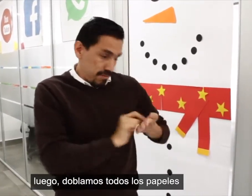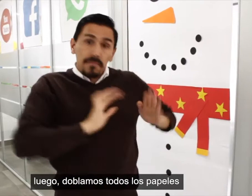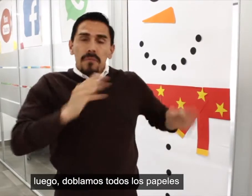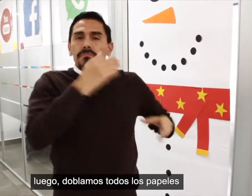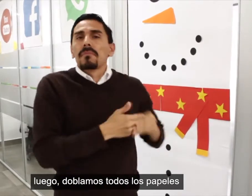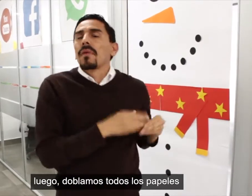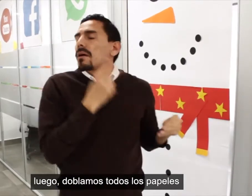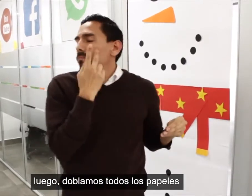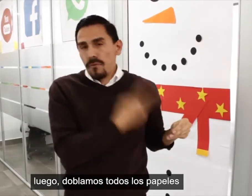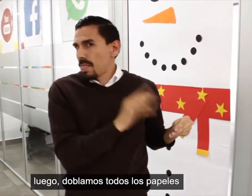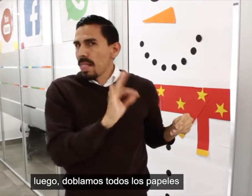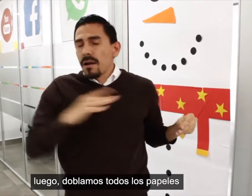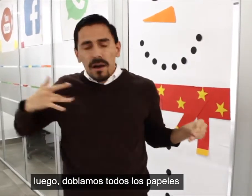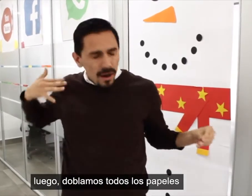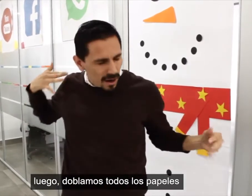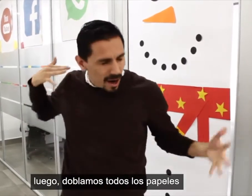Luego, doblamos todos los papeles.